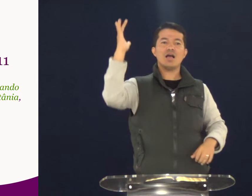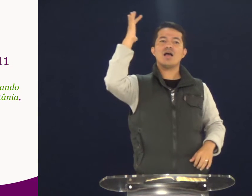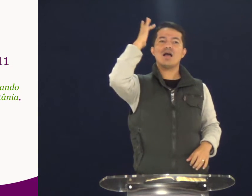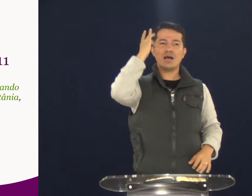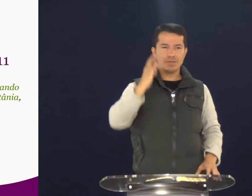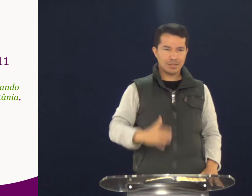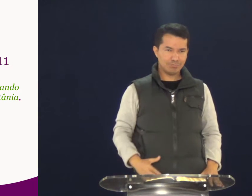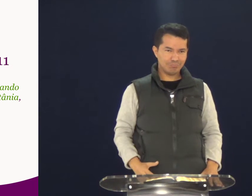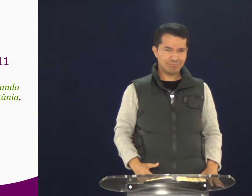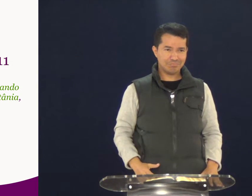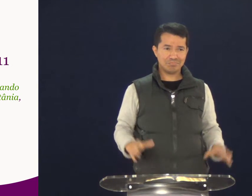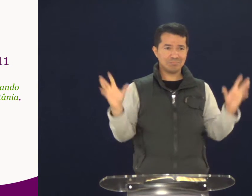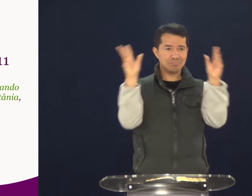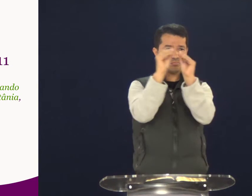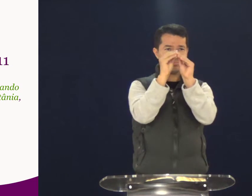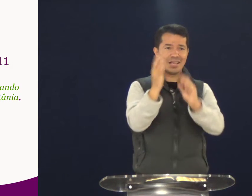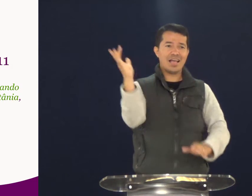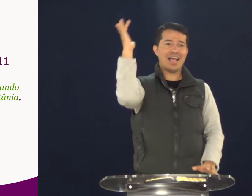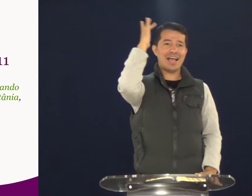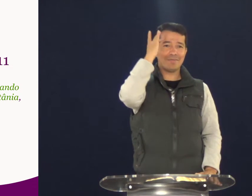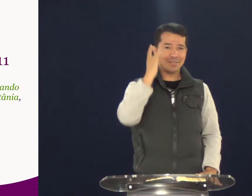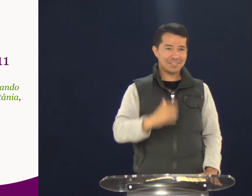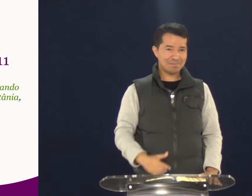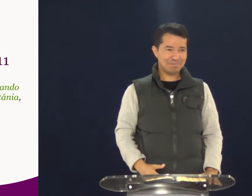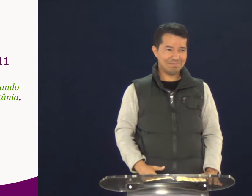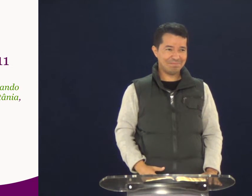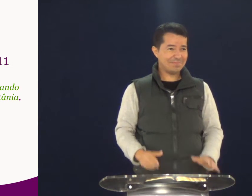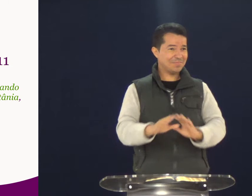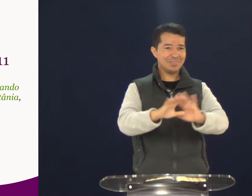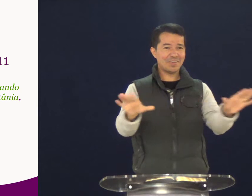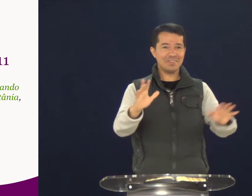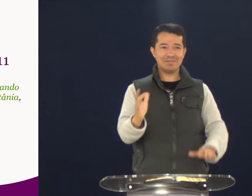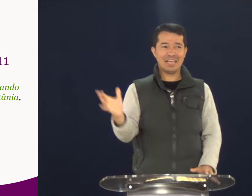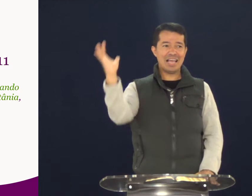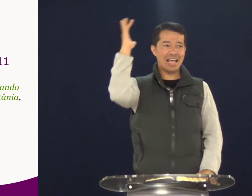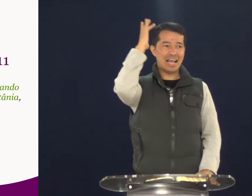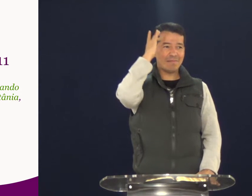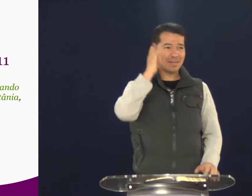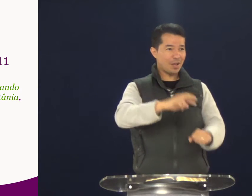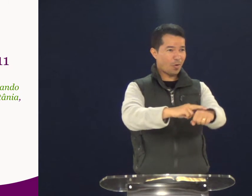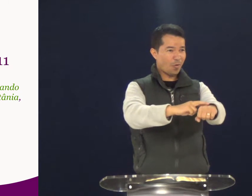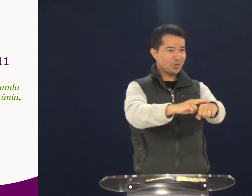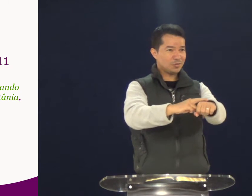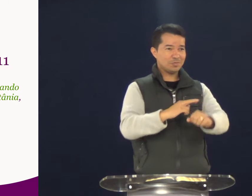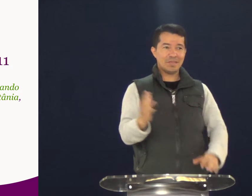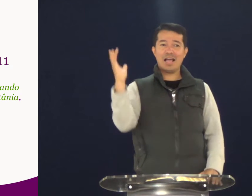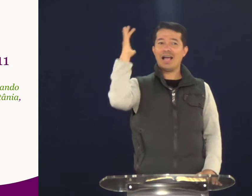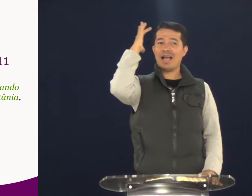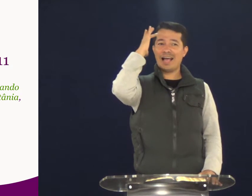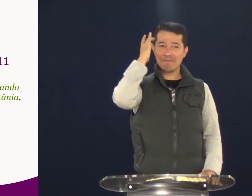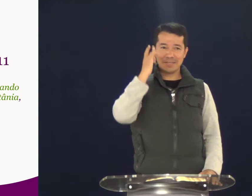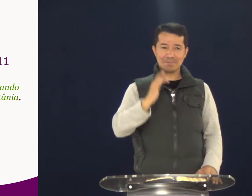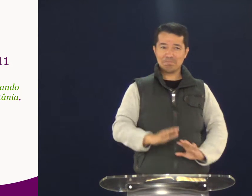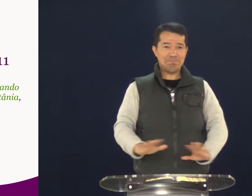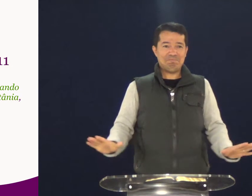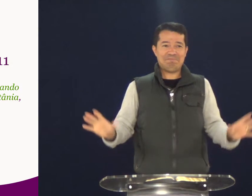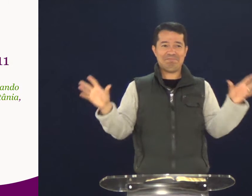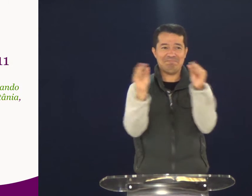Sabe? No dia seguinte. Amanhã. No dia seguinte. Amanhã. Ali no roxo. Está